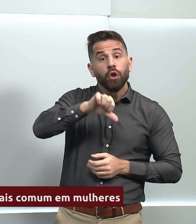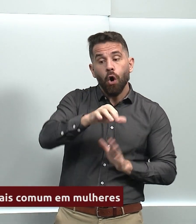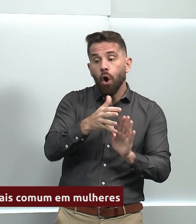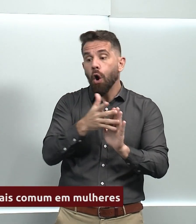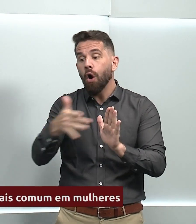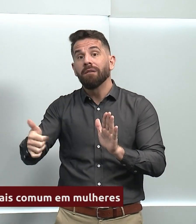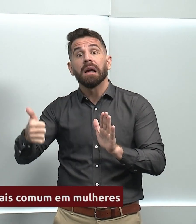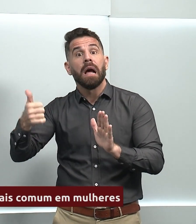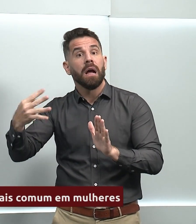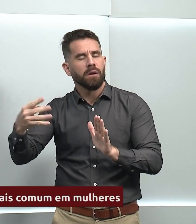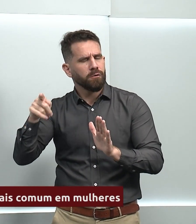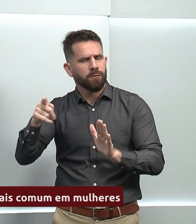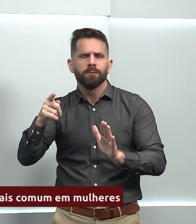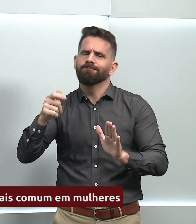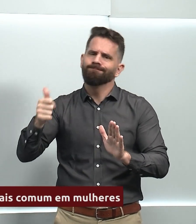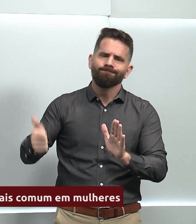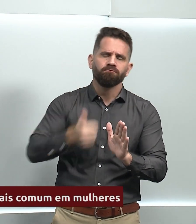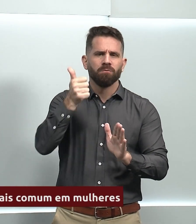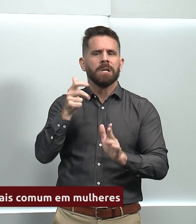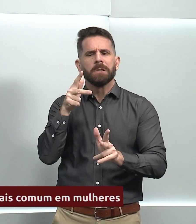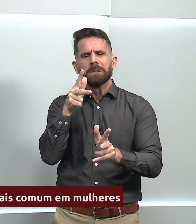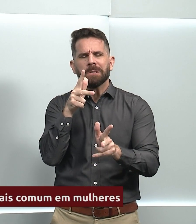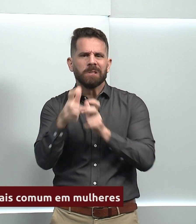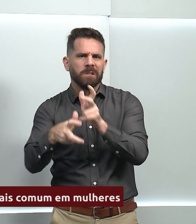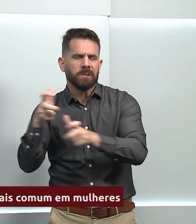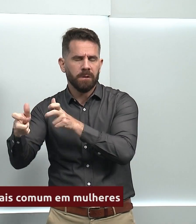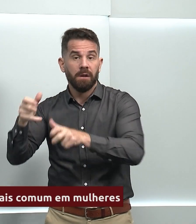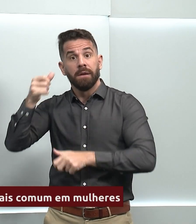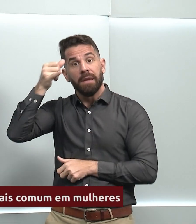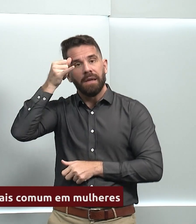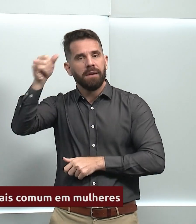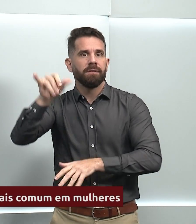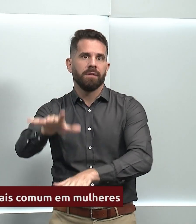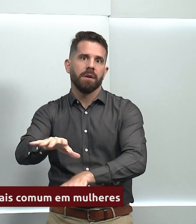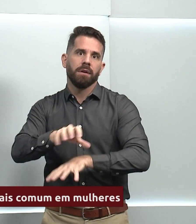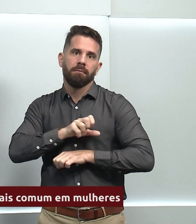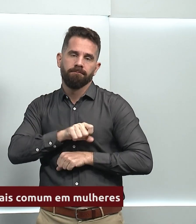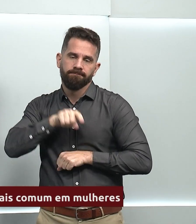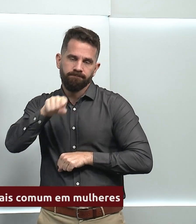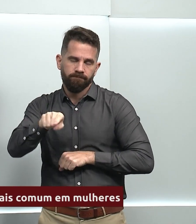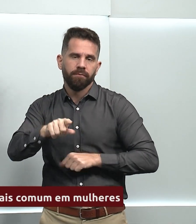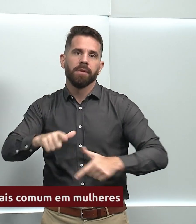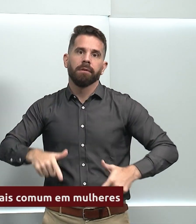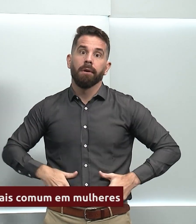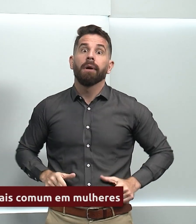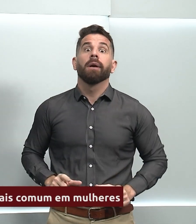de idade. Essa seria a forma mais eficiente de prevenção primária desse câncer.